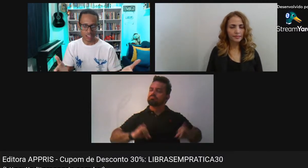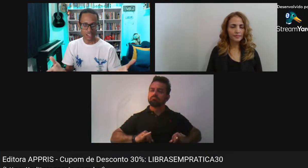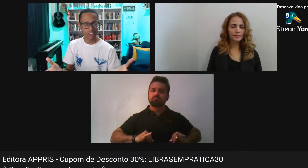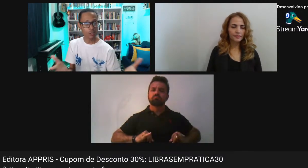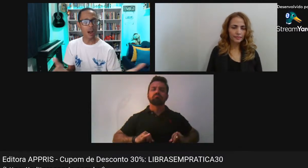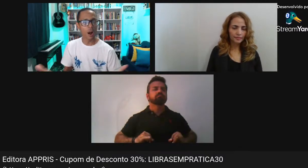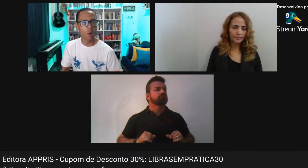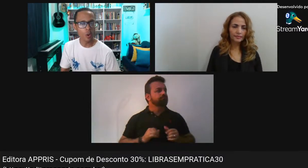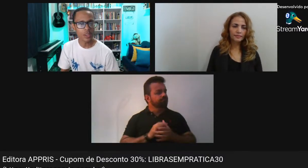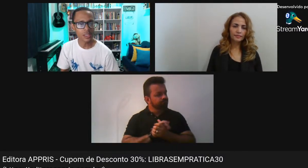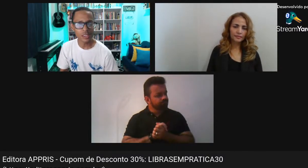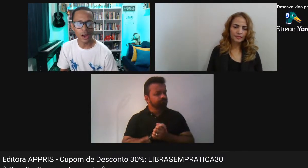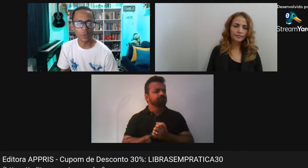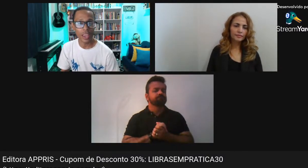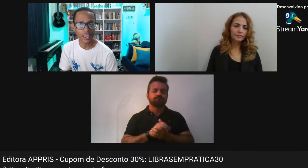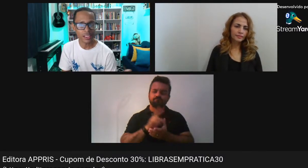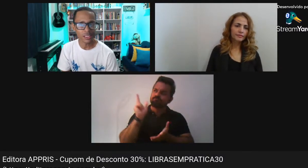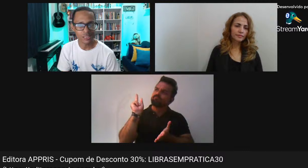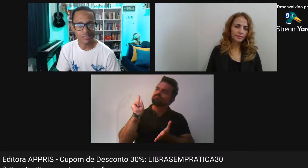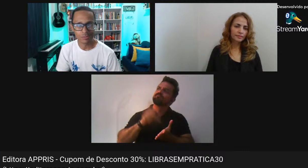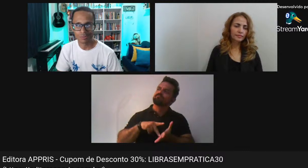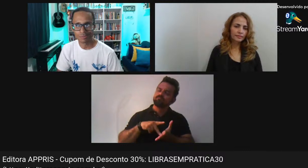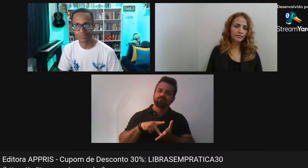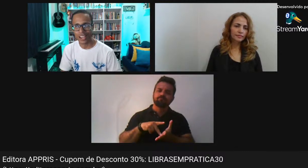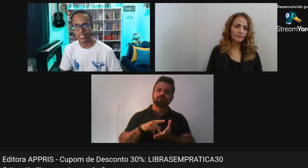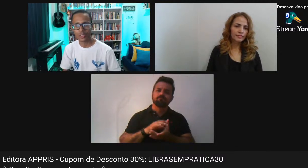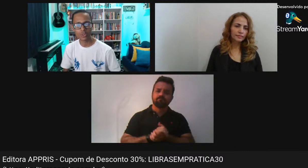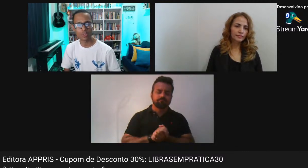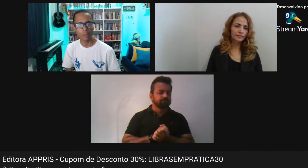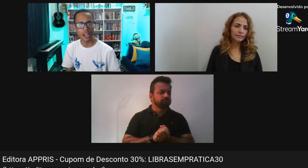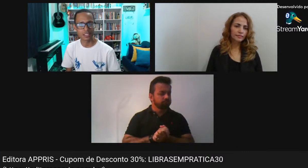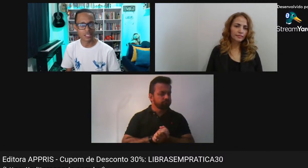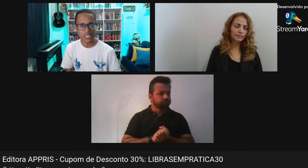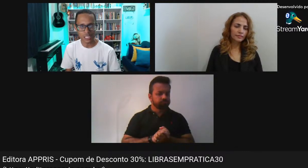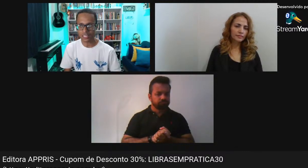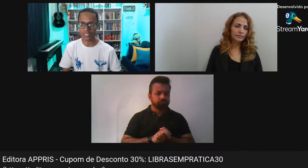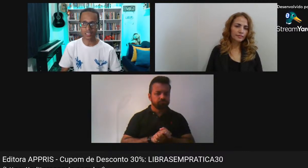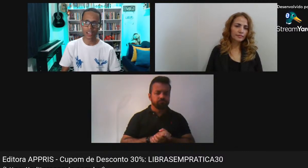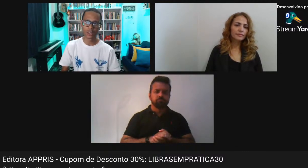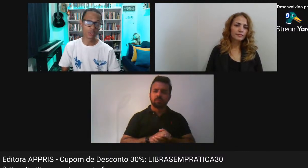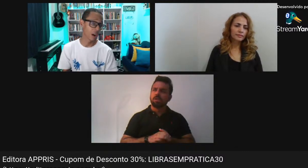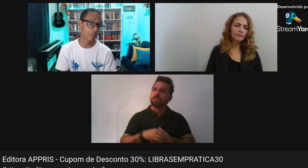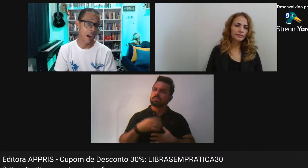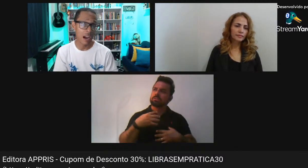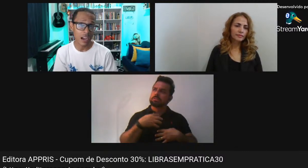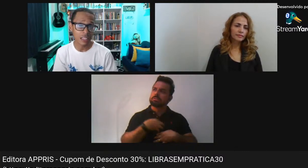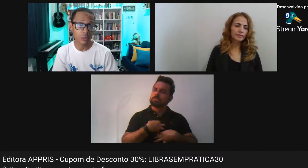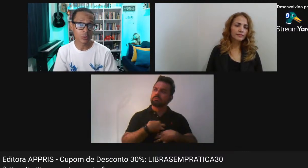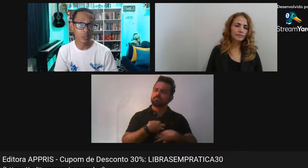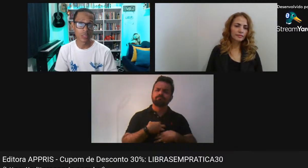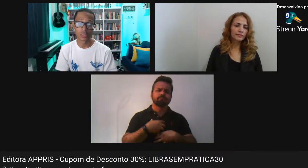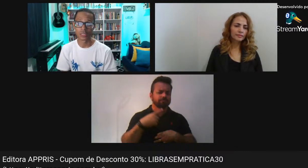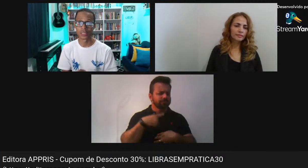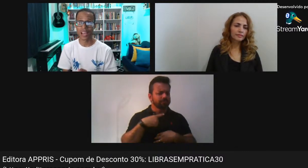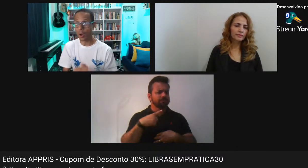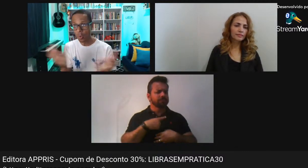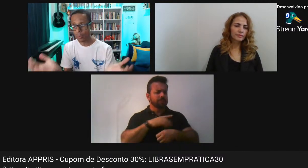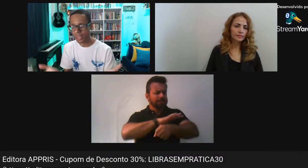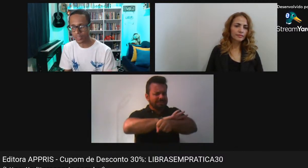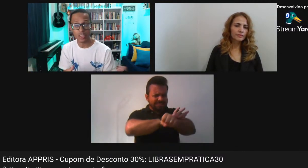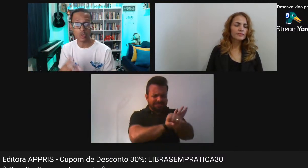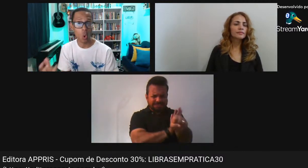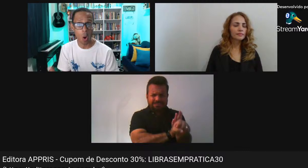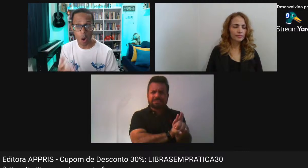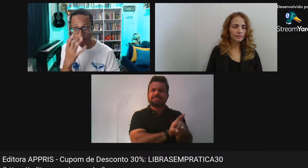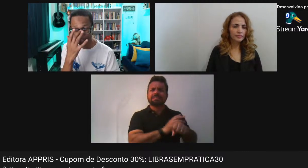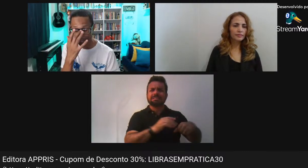Esbarrou Em alguém Que agiu De forma racista No trabalho Na rua